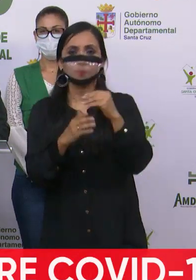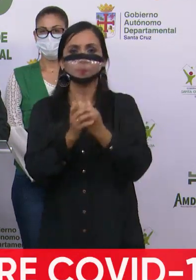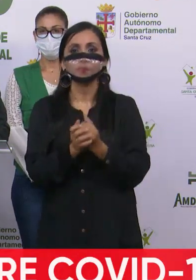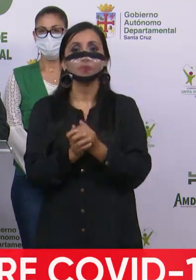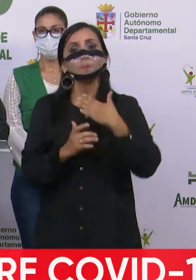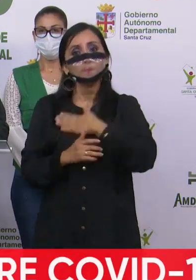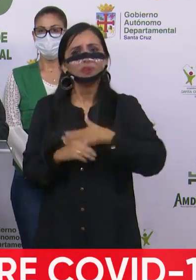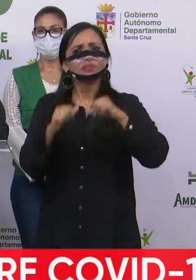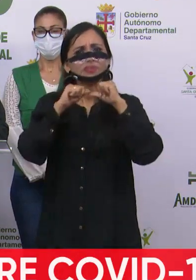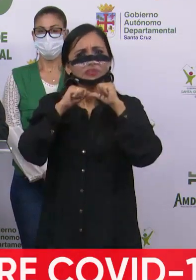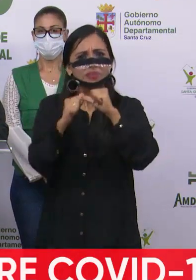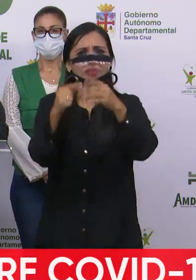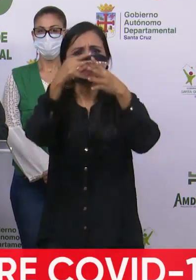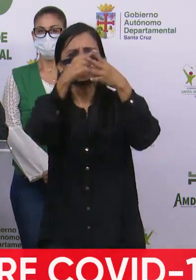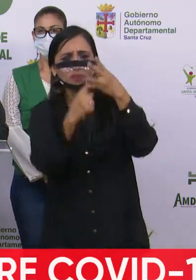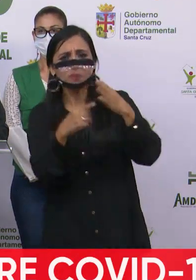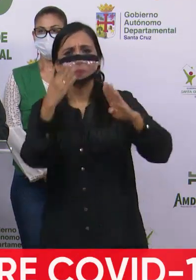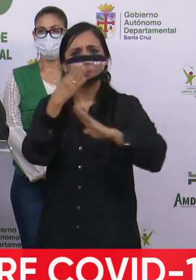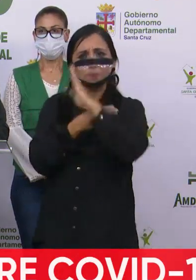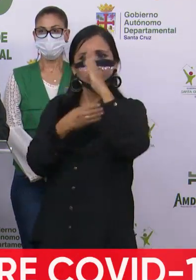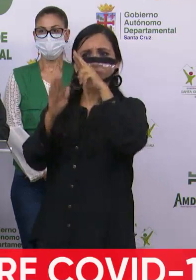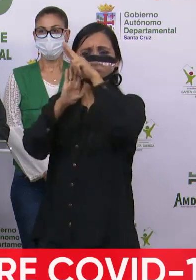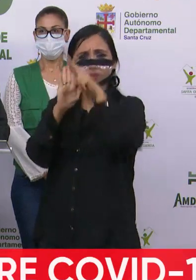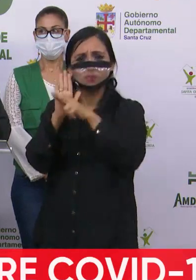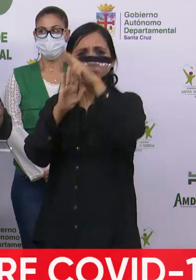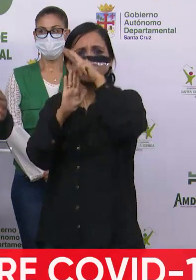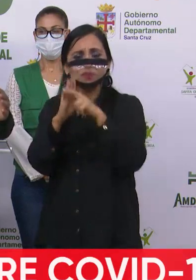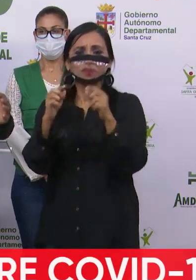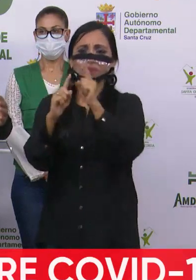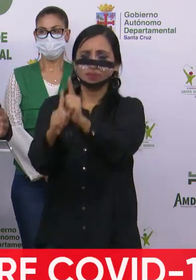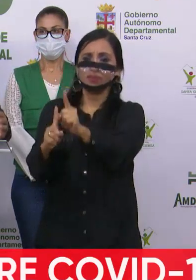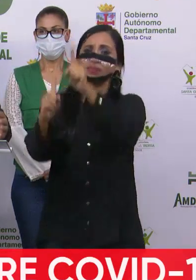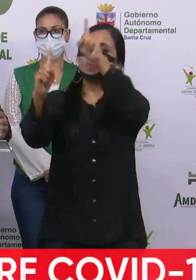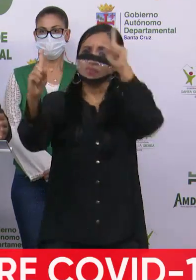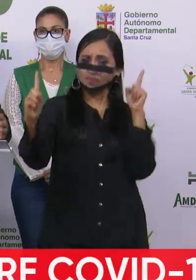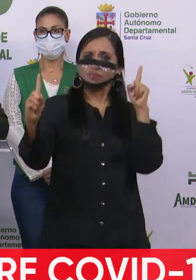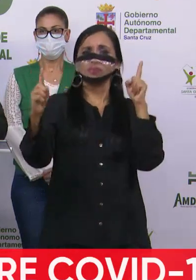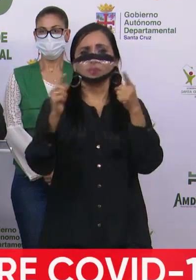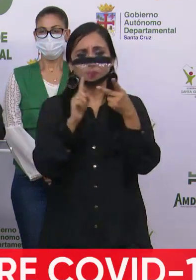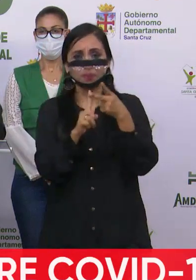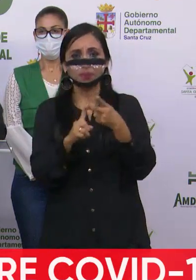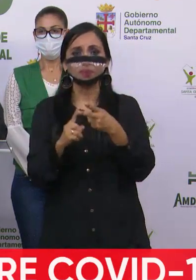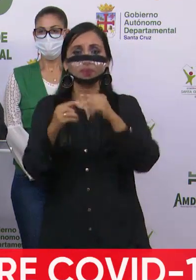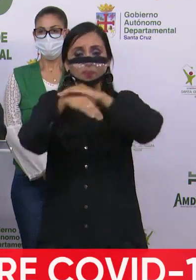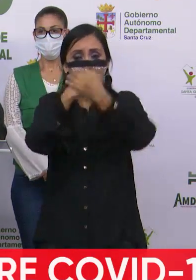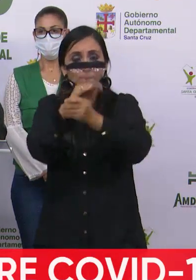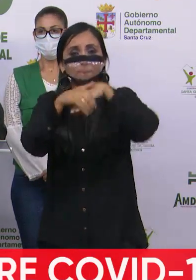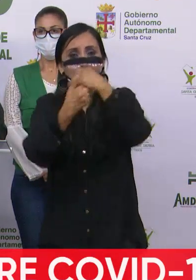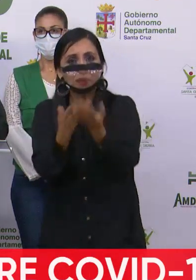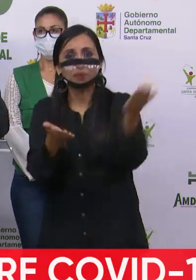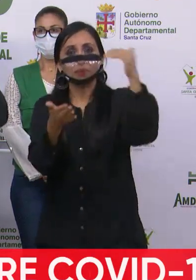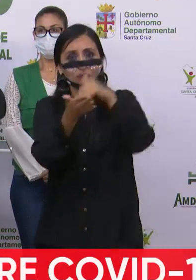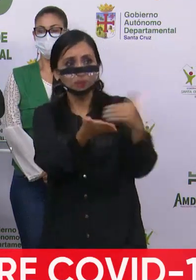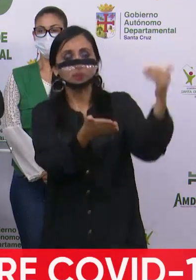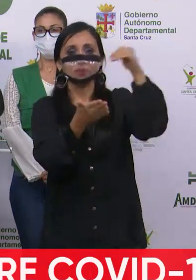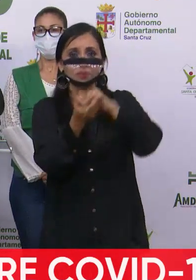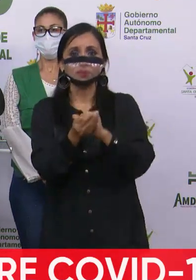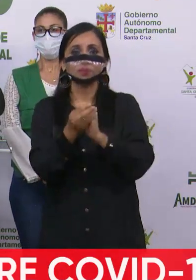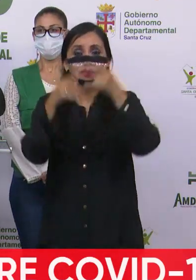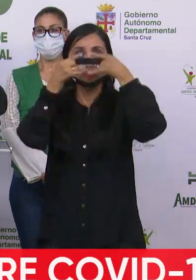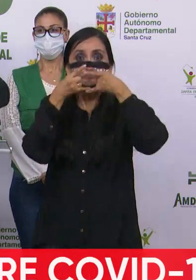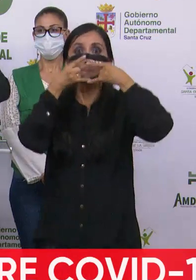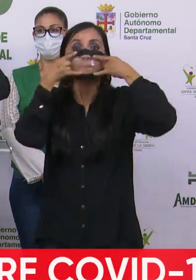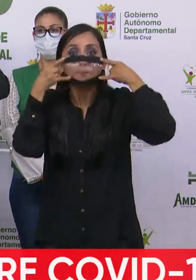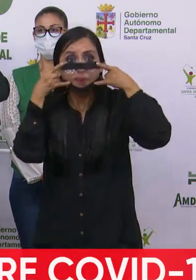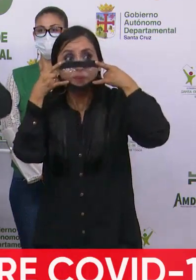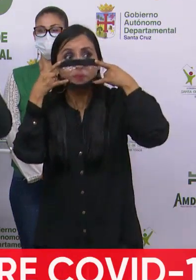Continuemos con las medidas de autocuidado y bioseguridad, con el distanciamiento físico, con el lavado de manos frecuente, con el uso